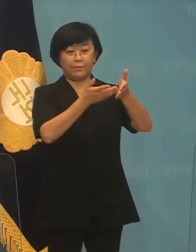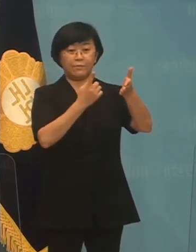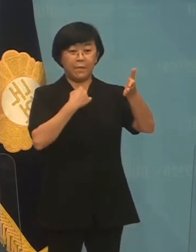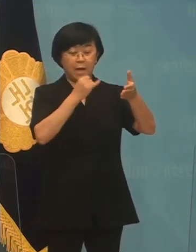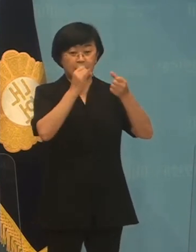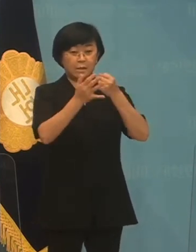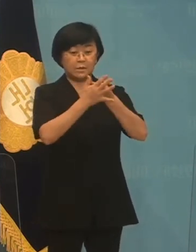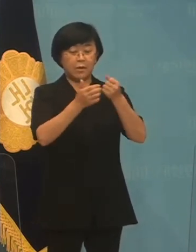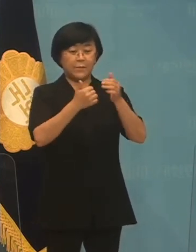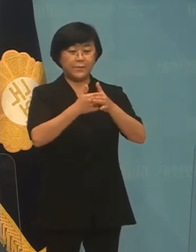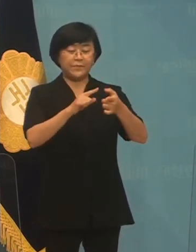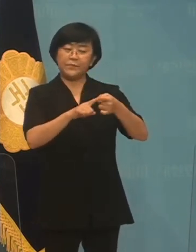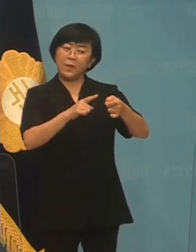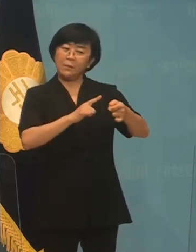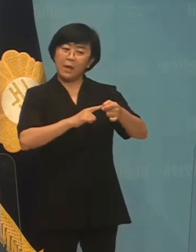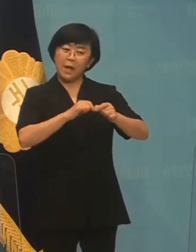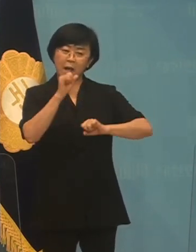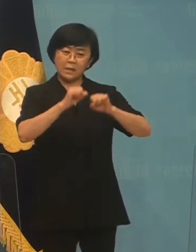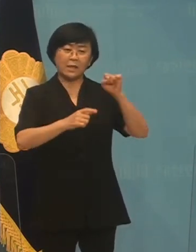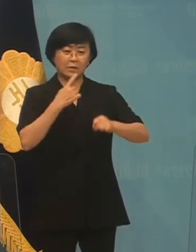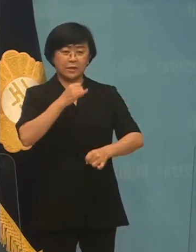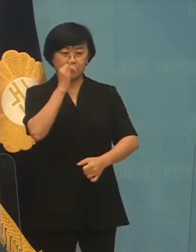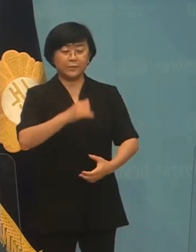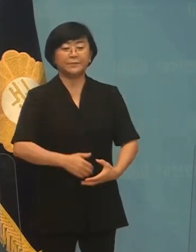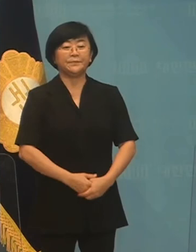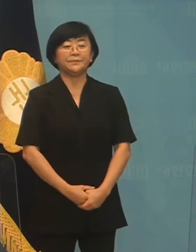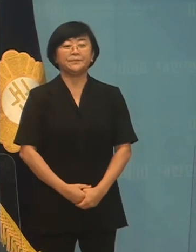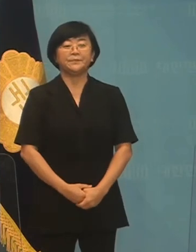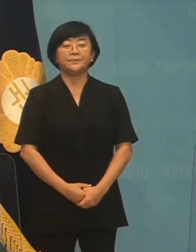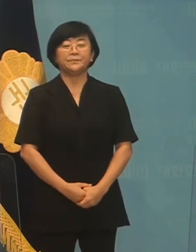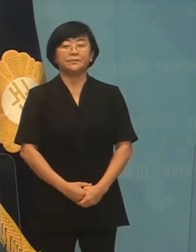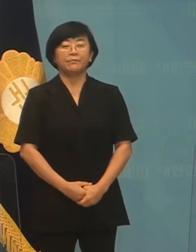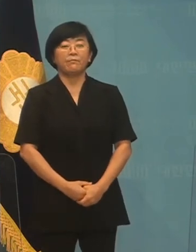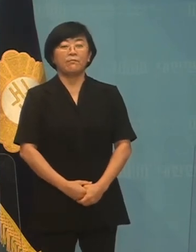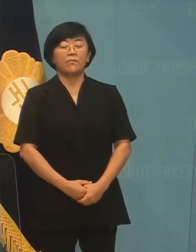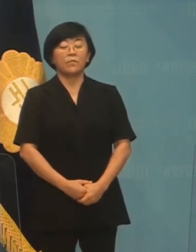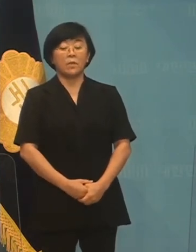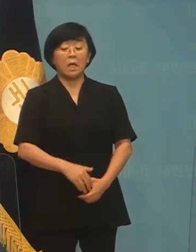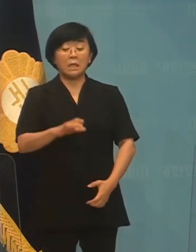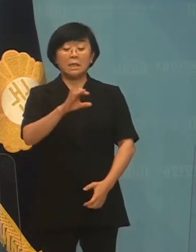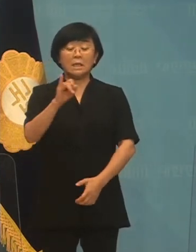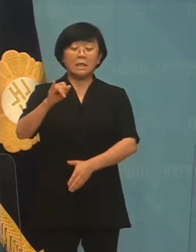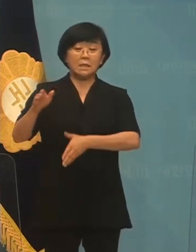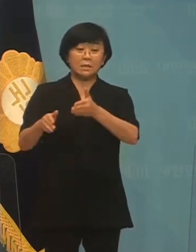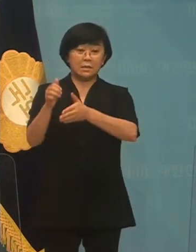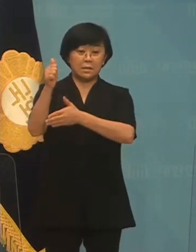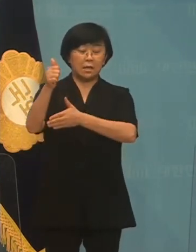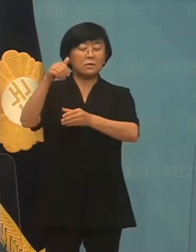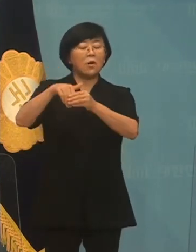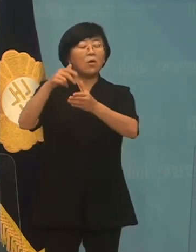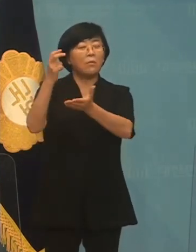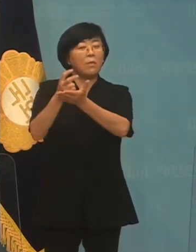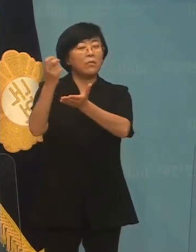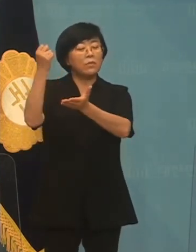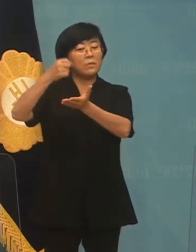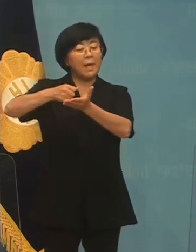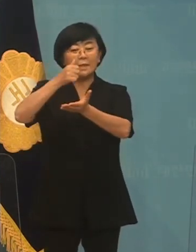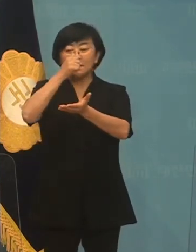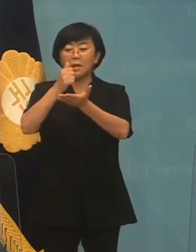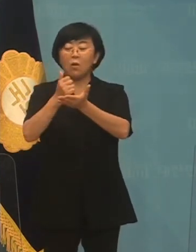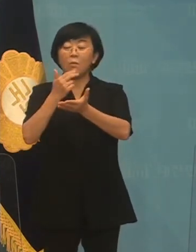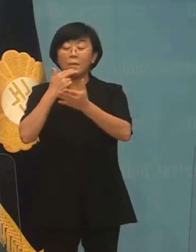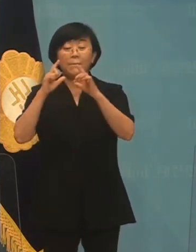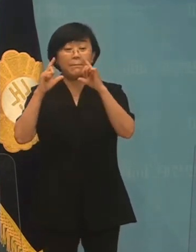캐스팅 보트를 행사한 바 있습니다. 이재명 지사 선거법 위반 무죄